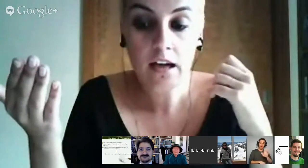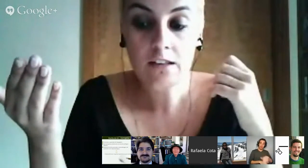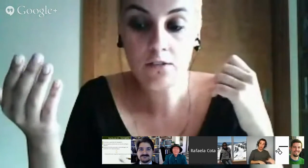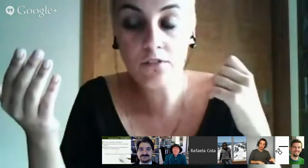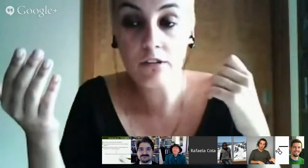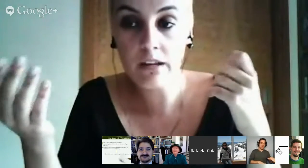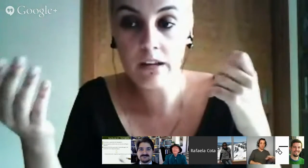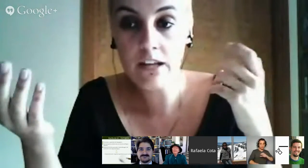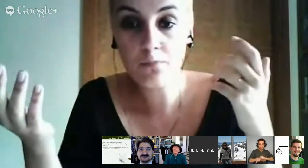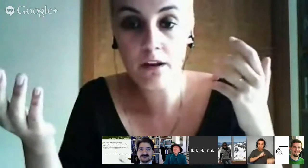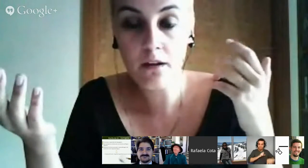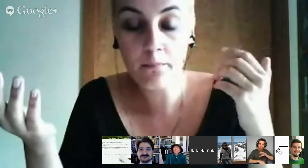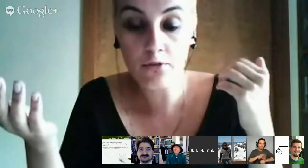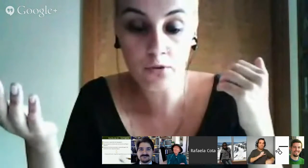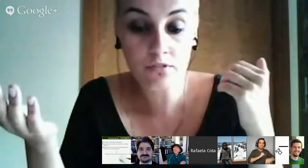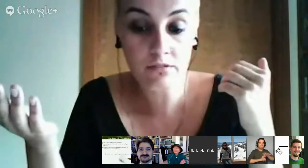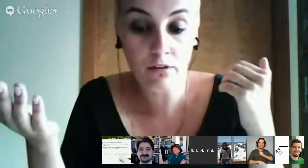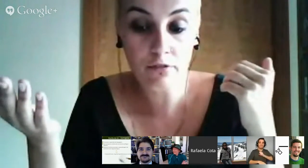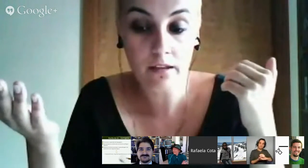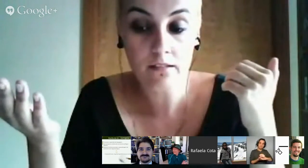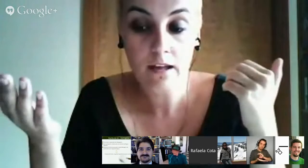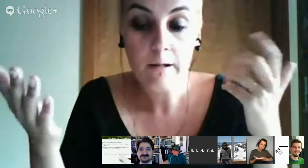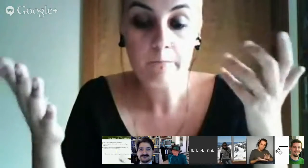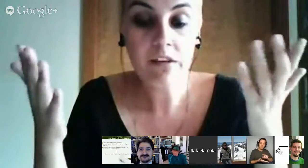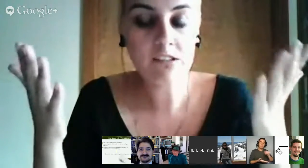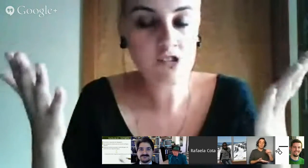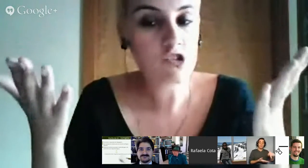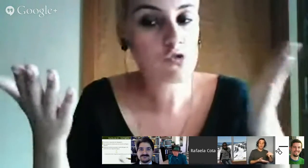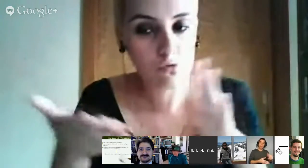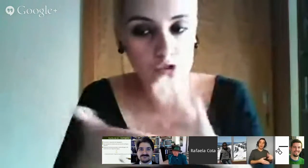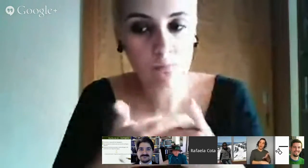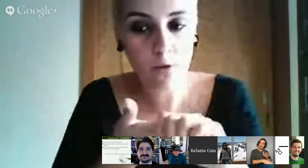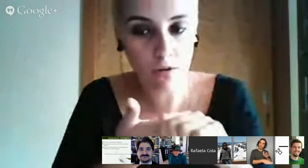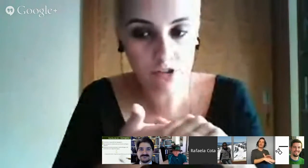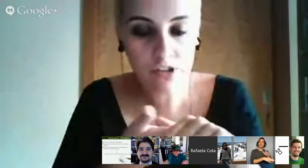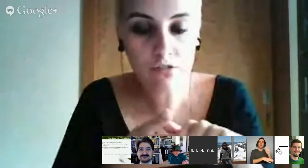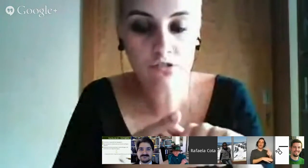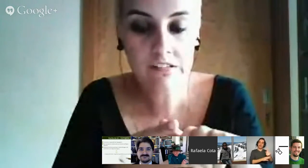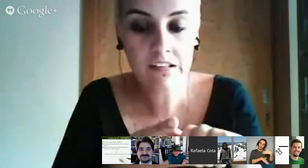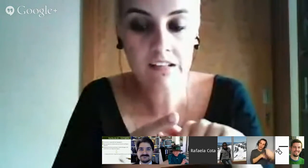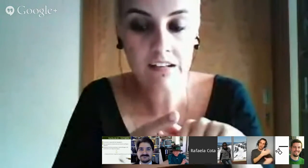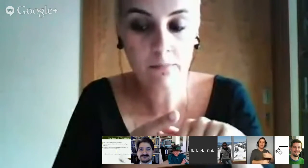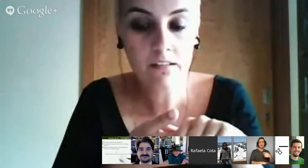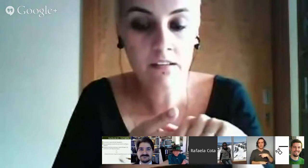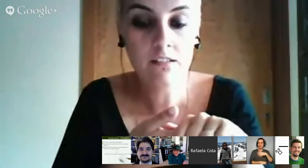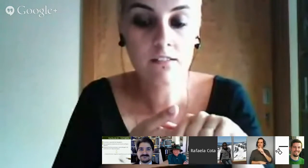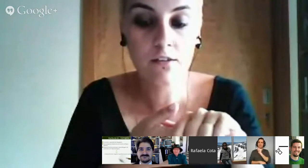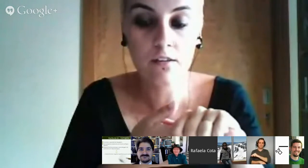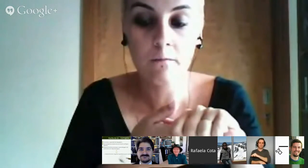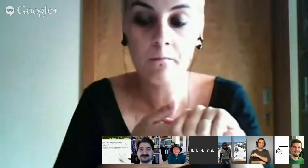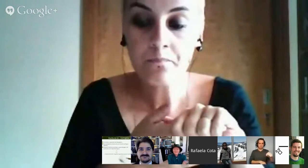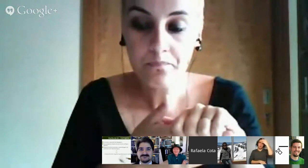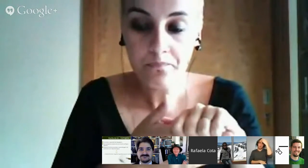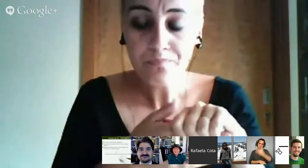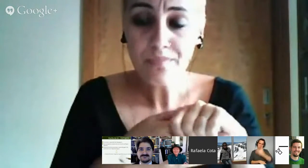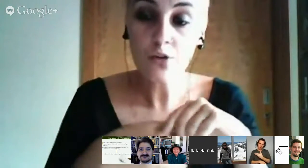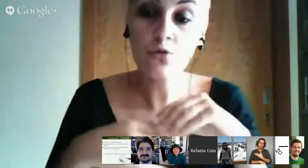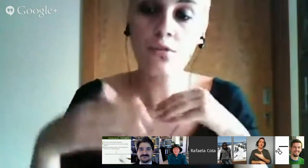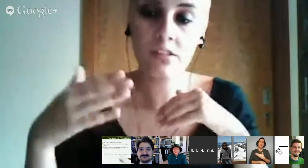são determinantes para o seu desenvolvimento. E existem estudos e provas que nos dizem exatamente isso, que o